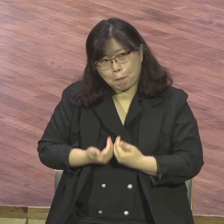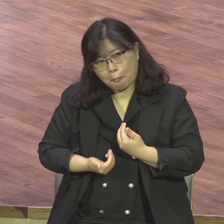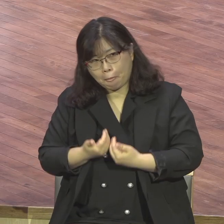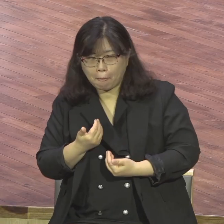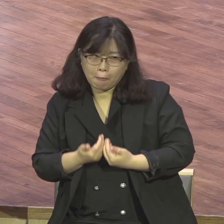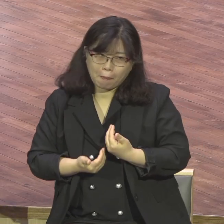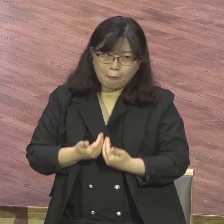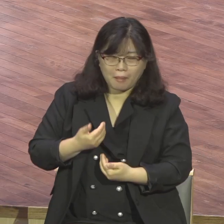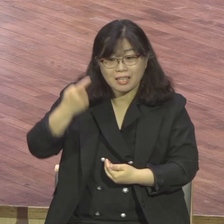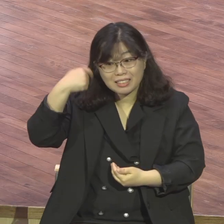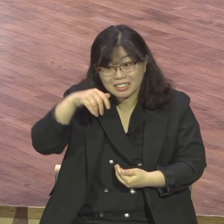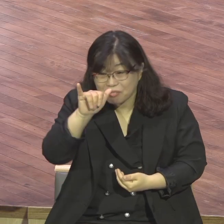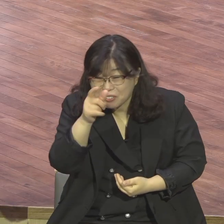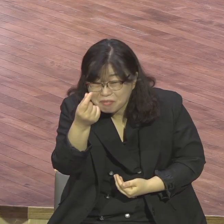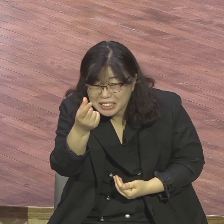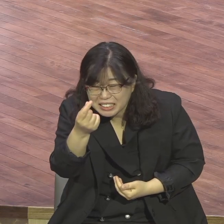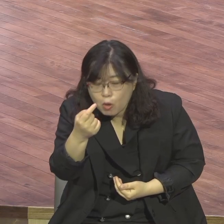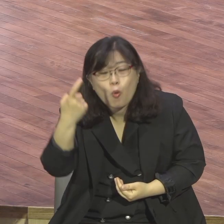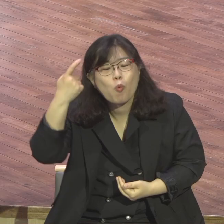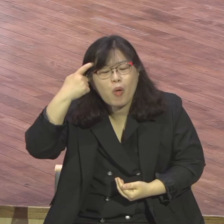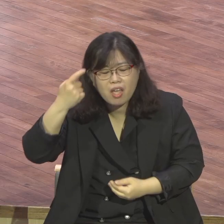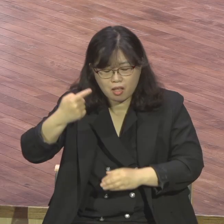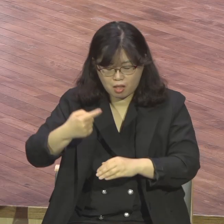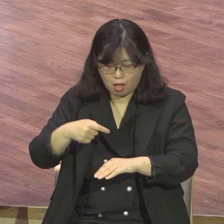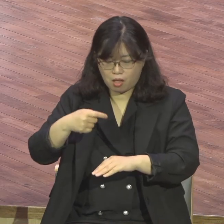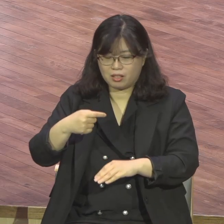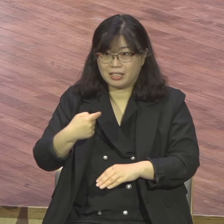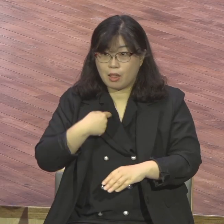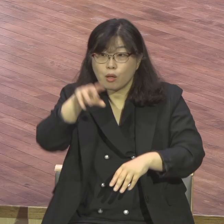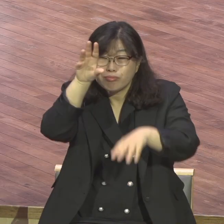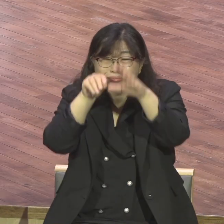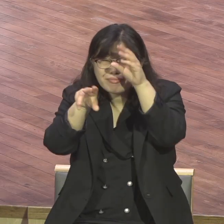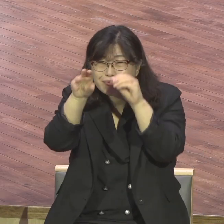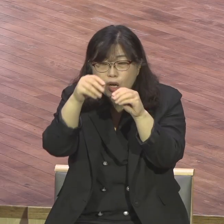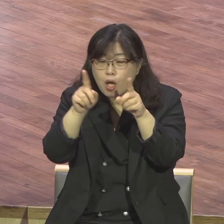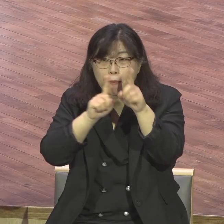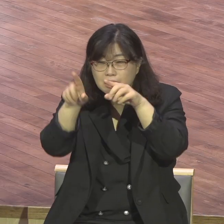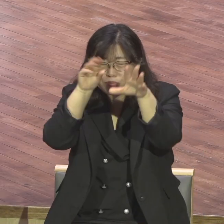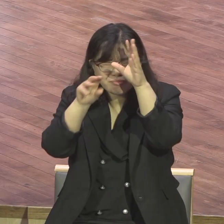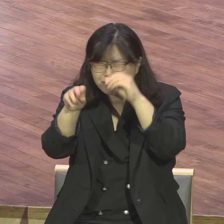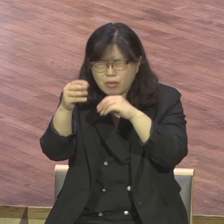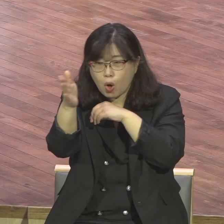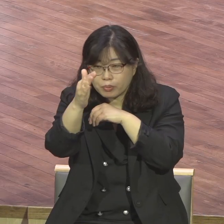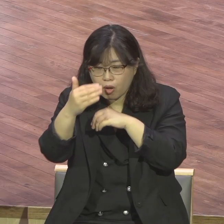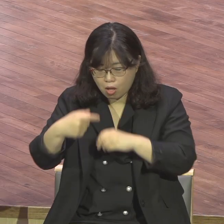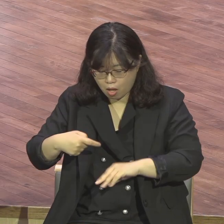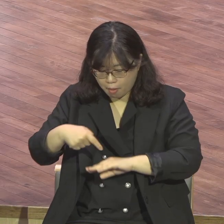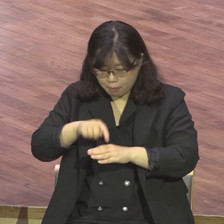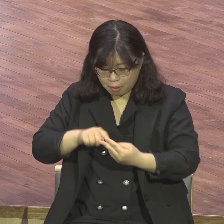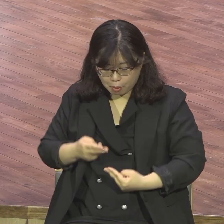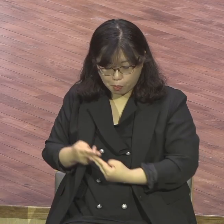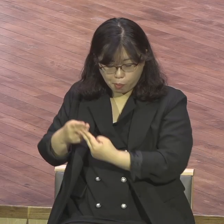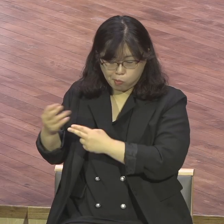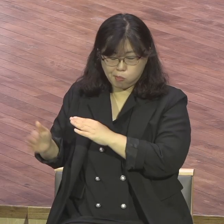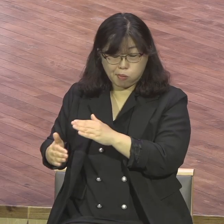말고는 안 빠집니다 다 참여 내 자리가 제일 앞에다가 센터에 딱 있어요 빠지면 표가 나요